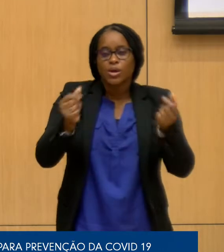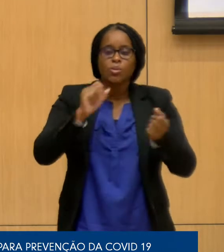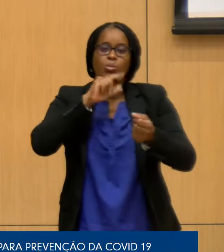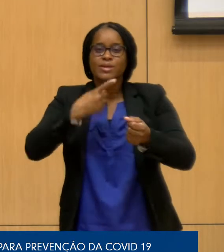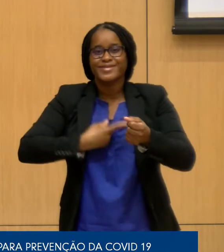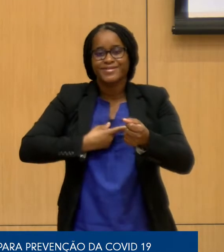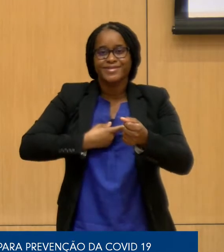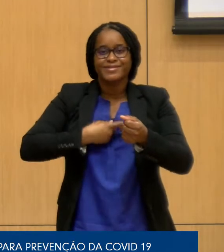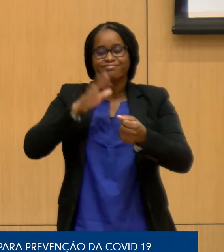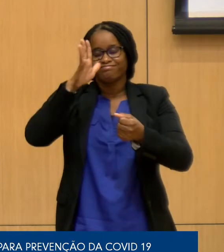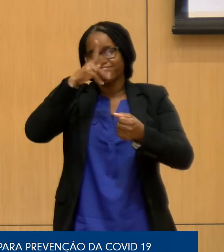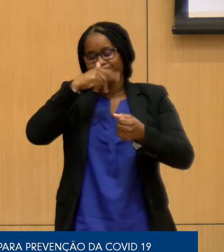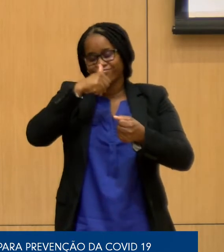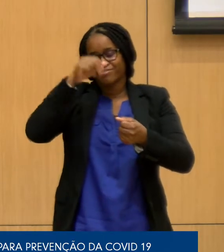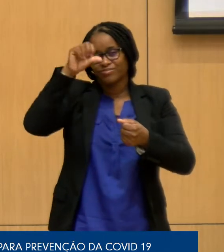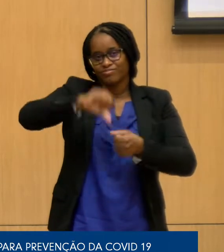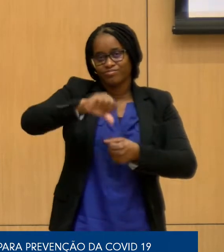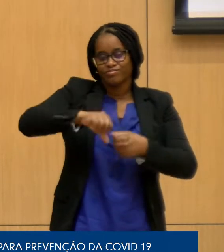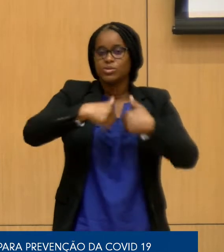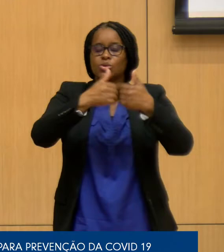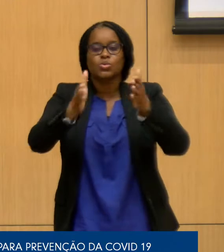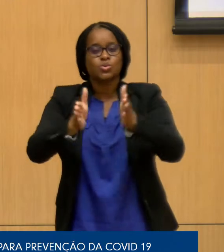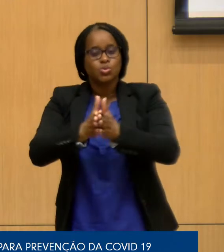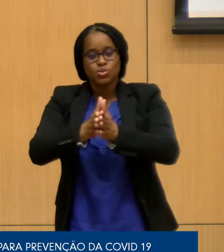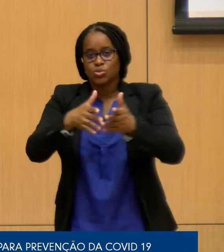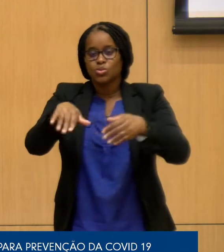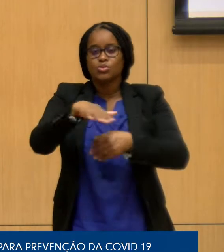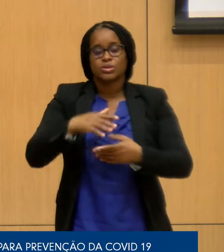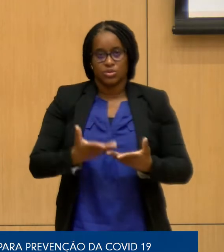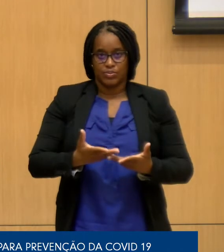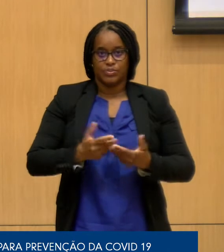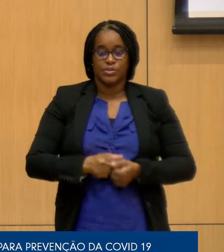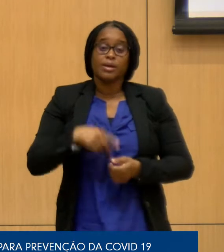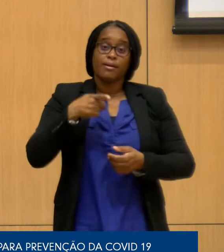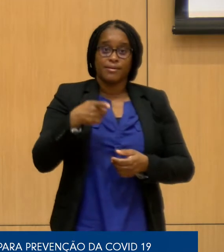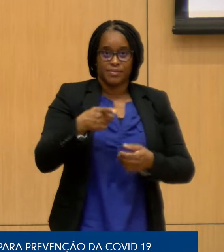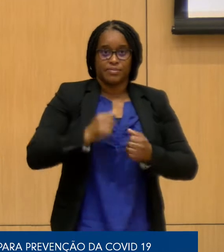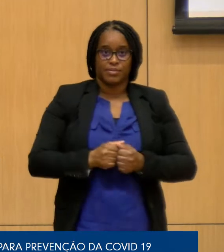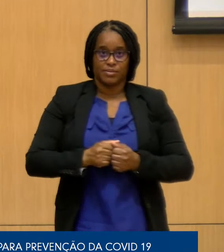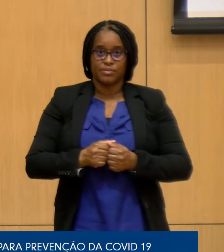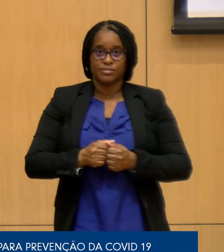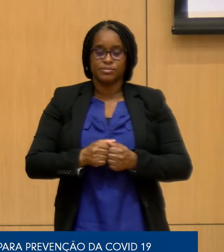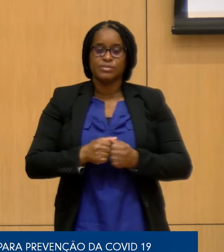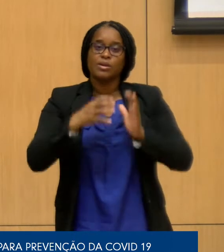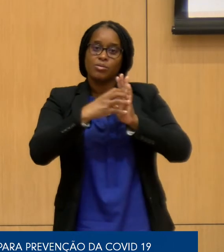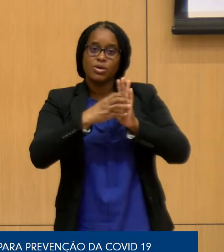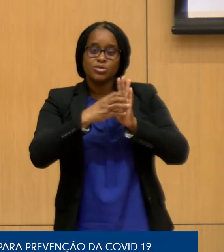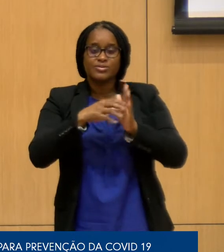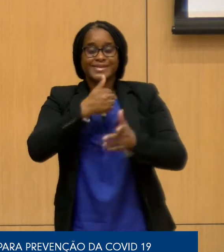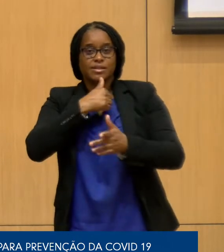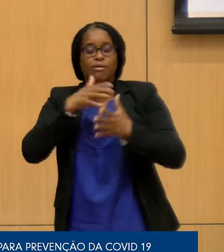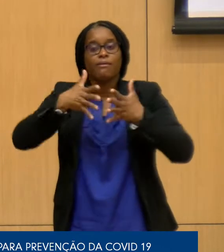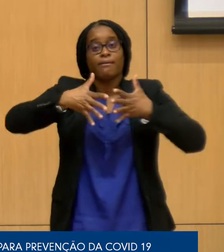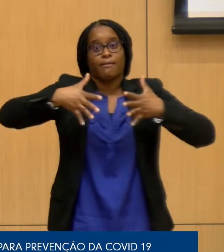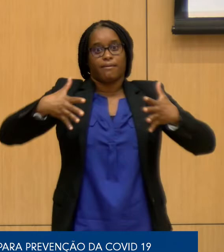catastrófico em toda a linha, que ali configura um motivo grande